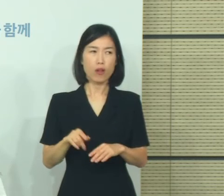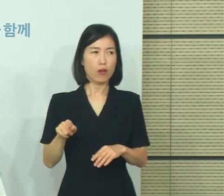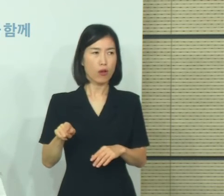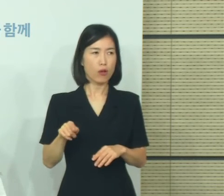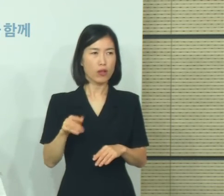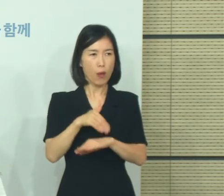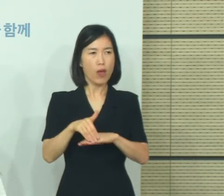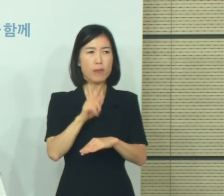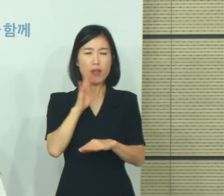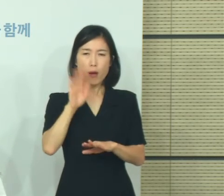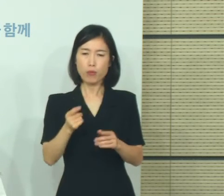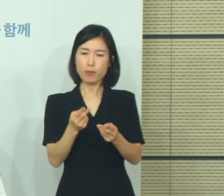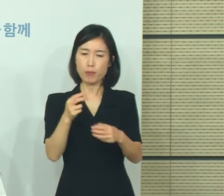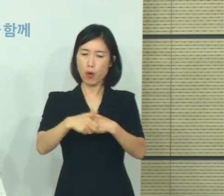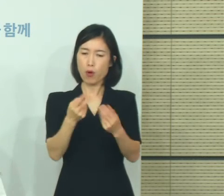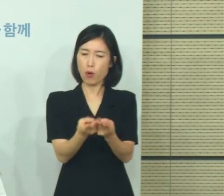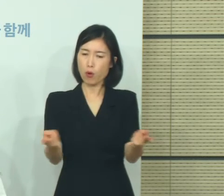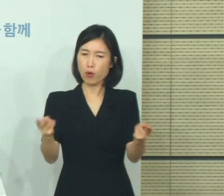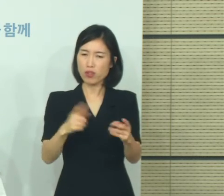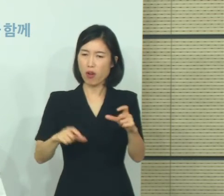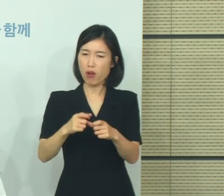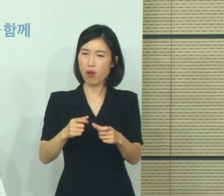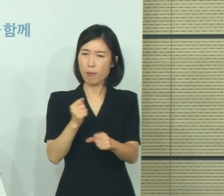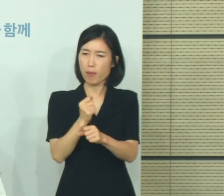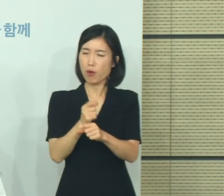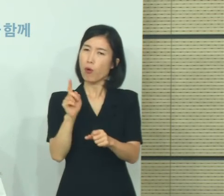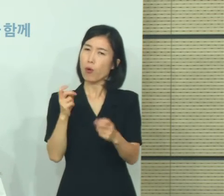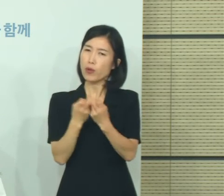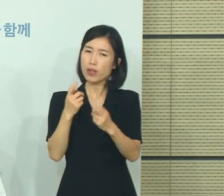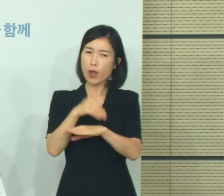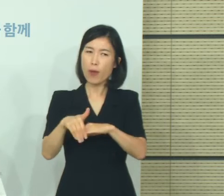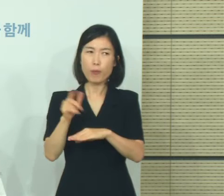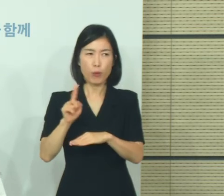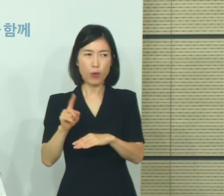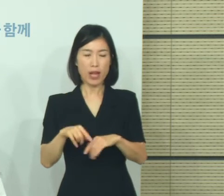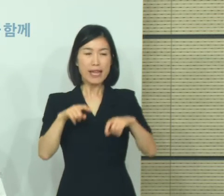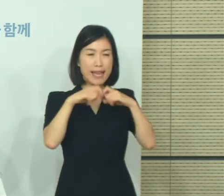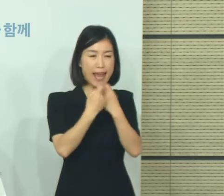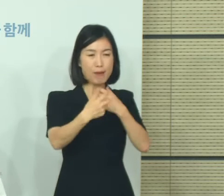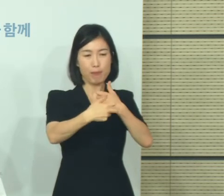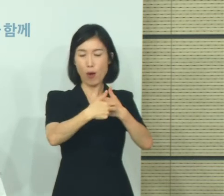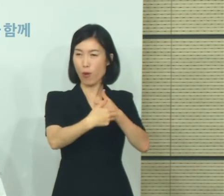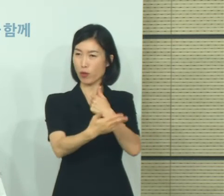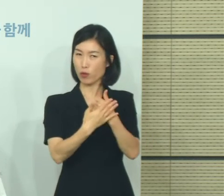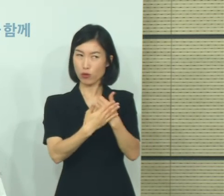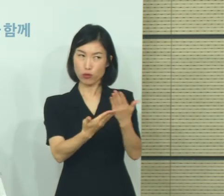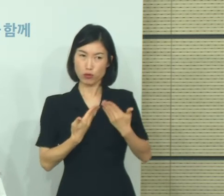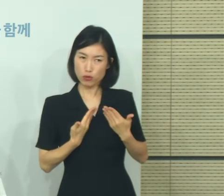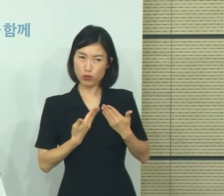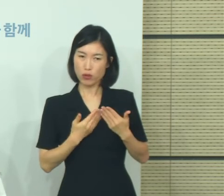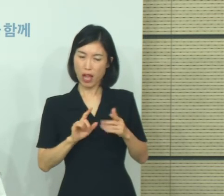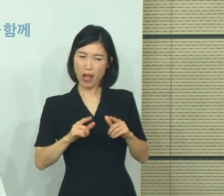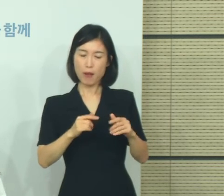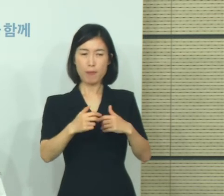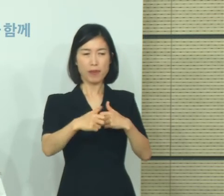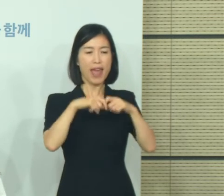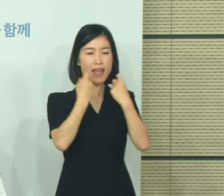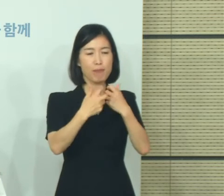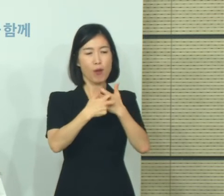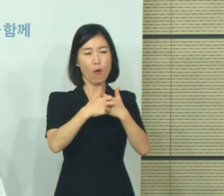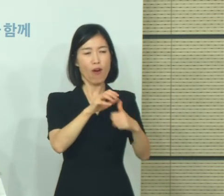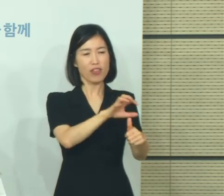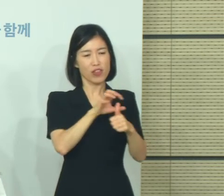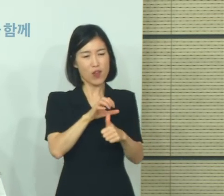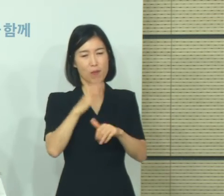궁금합니다. 새로 늘리는 병상 모두 민간병원에 협조를 받고 그에 대한 보상을 지급하는 것인지 기존